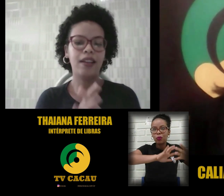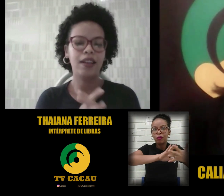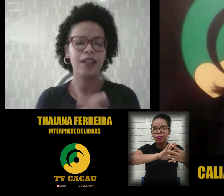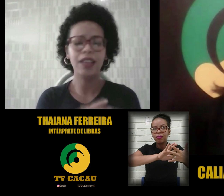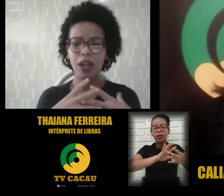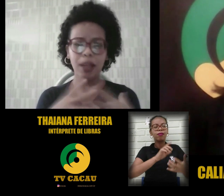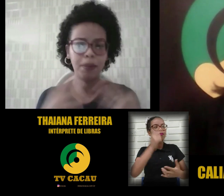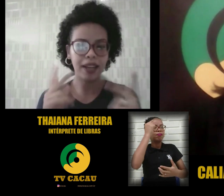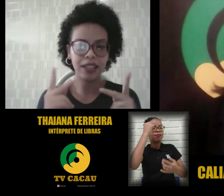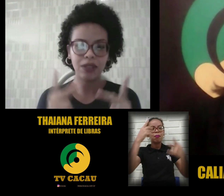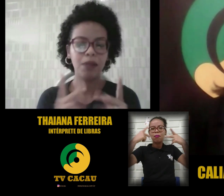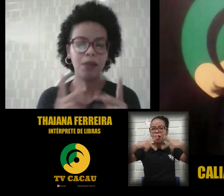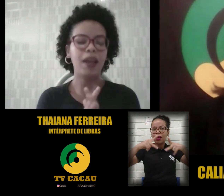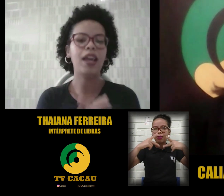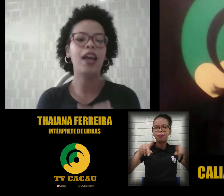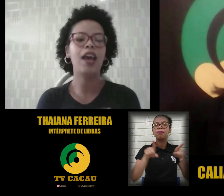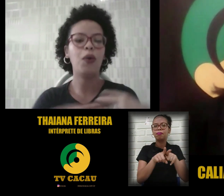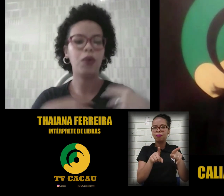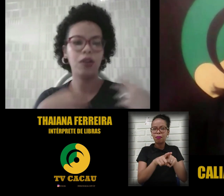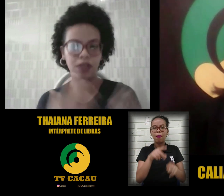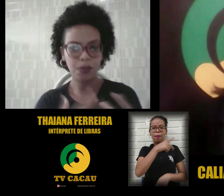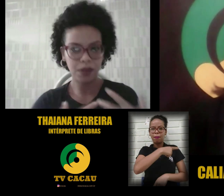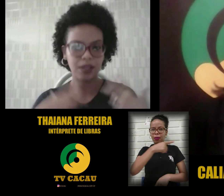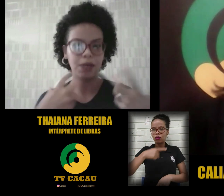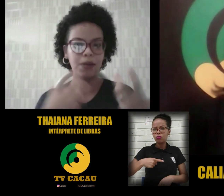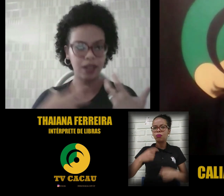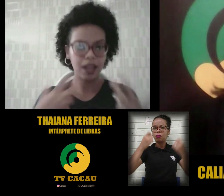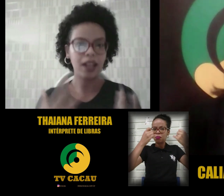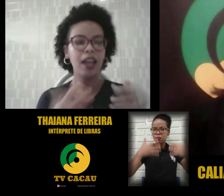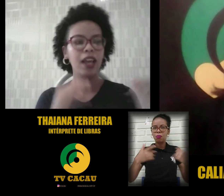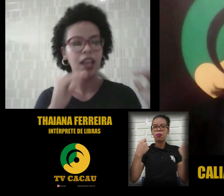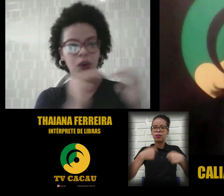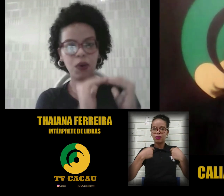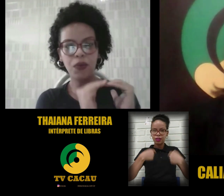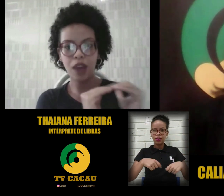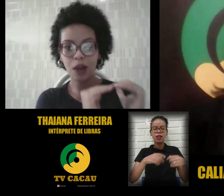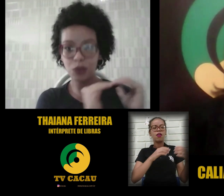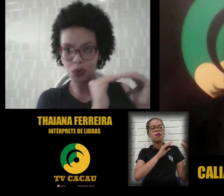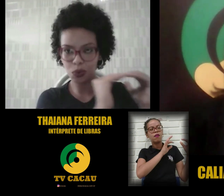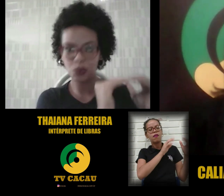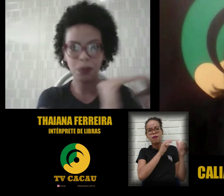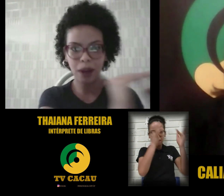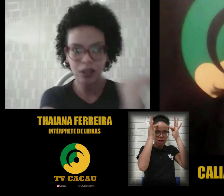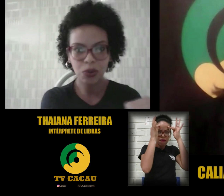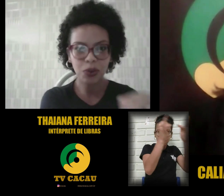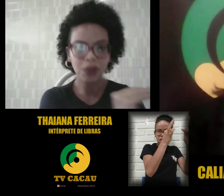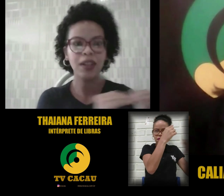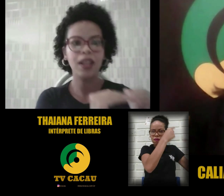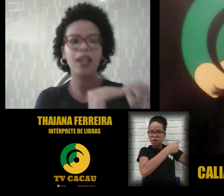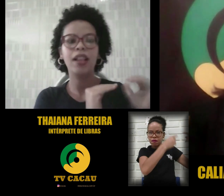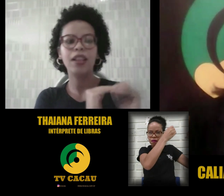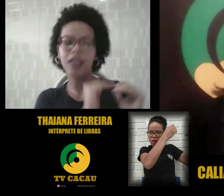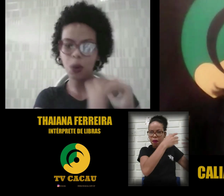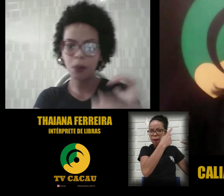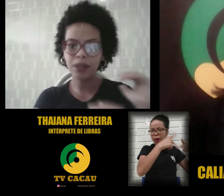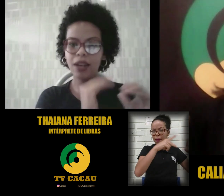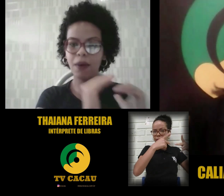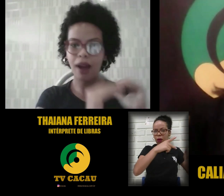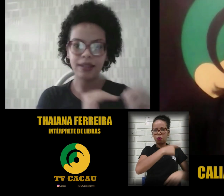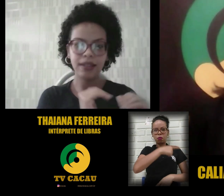Na hora da pregação também é algo que você precisa manter, né? O fiel discurso do pastor. Tem algumas linguagens,